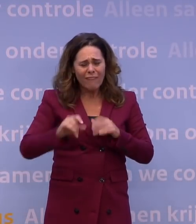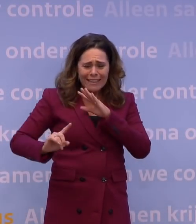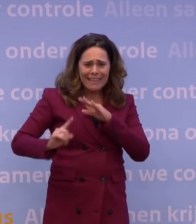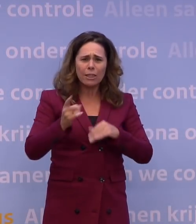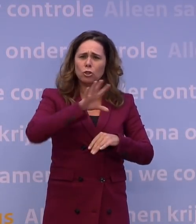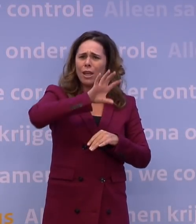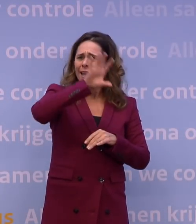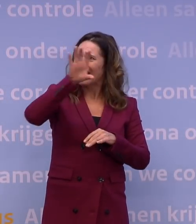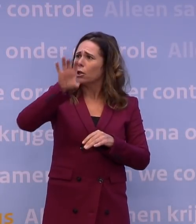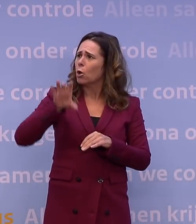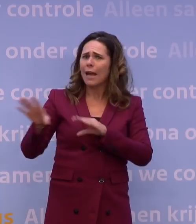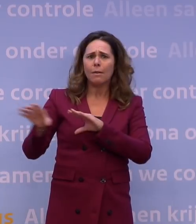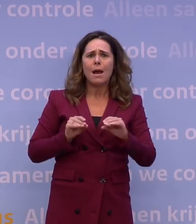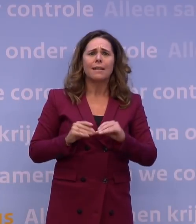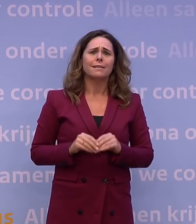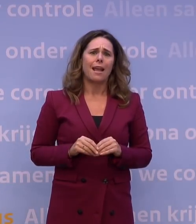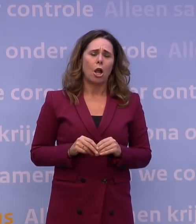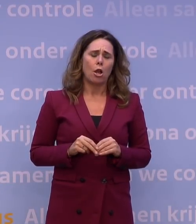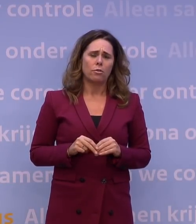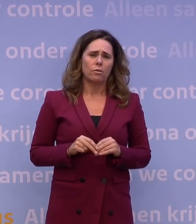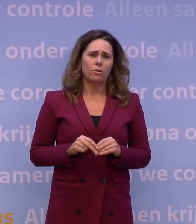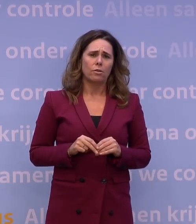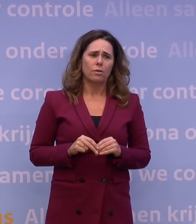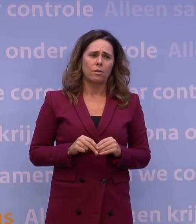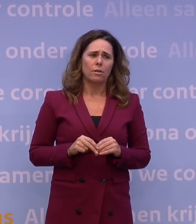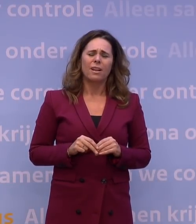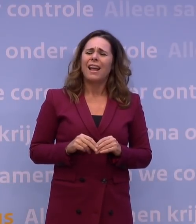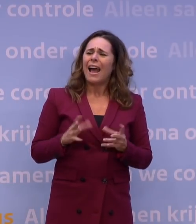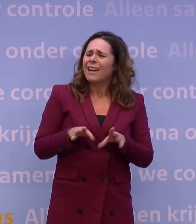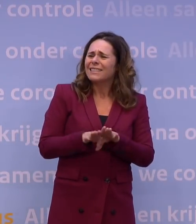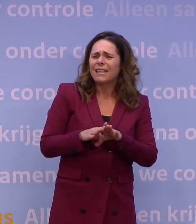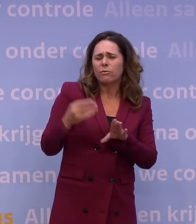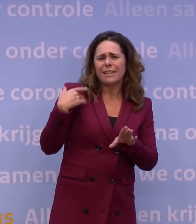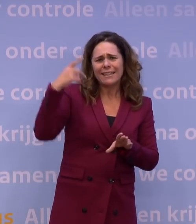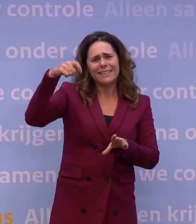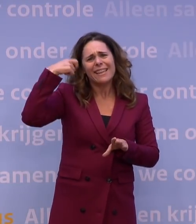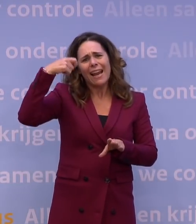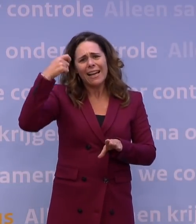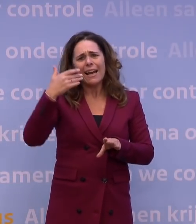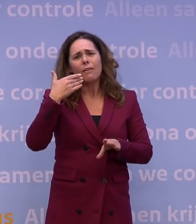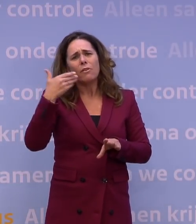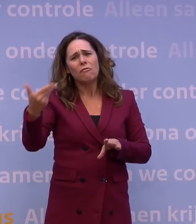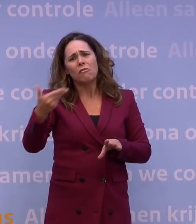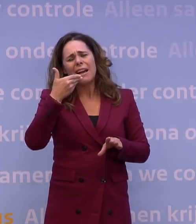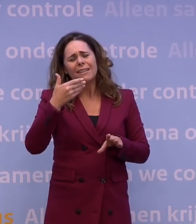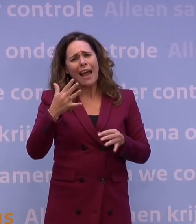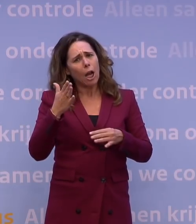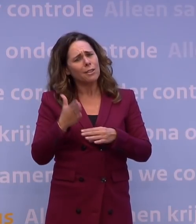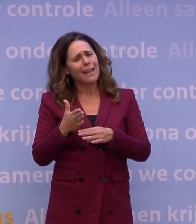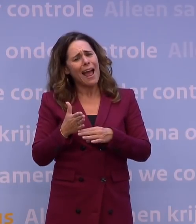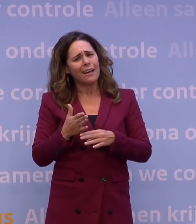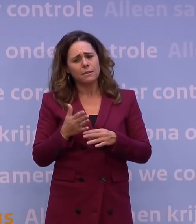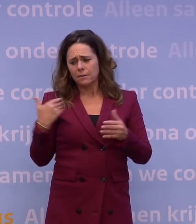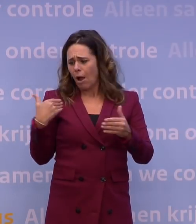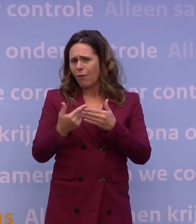maatregelen. Eigenlijk een beetje aansluiten op wat de Telegraaf net al vroeg. Eigenlijk is dat toch gewoon te laat. Wat is er in die twee weken